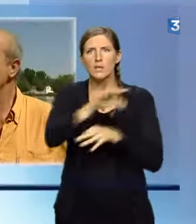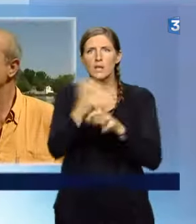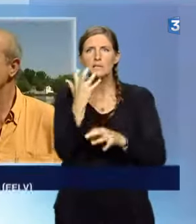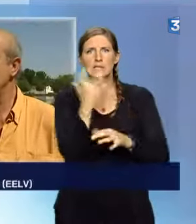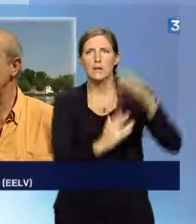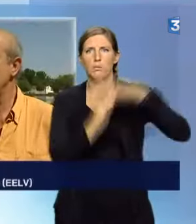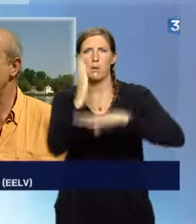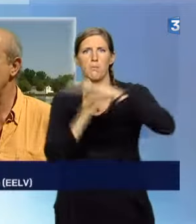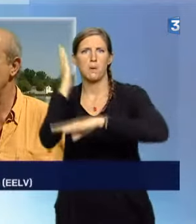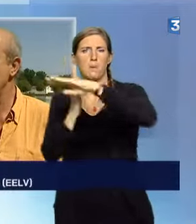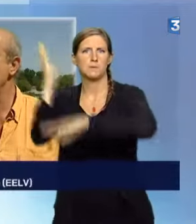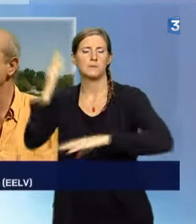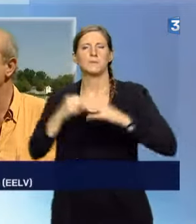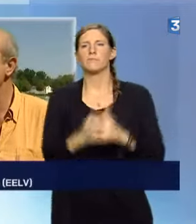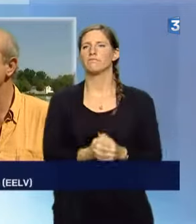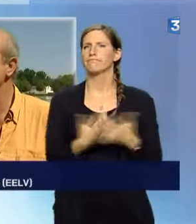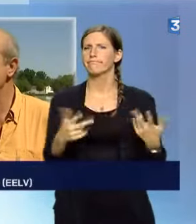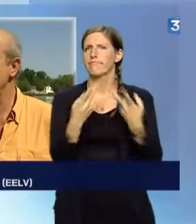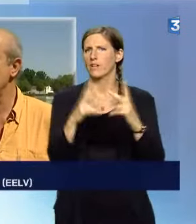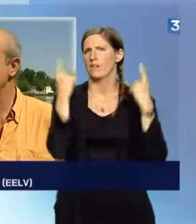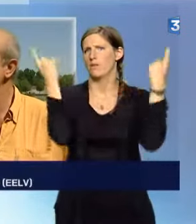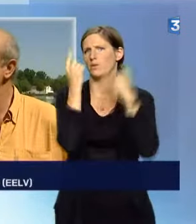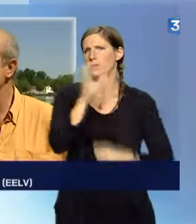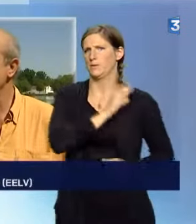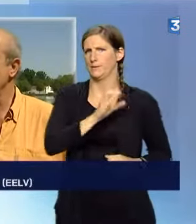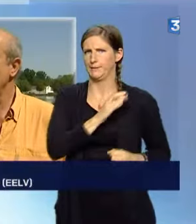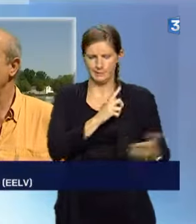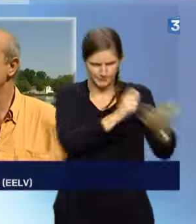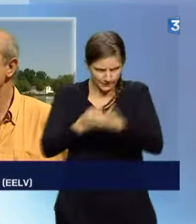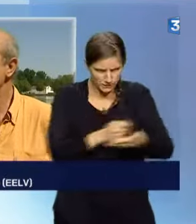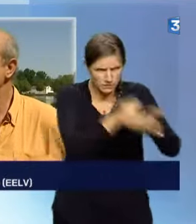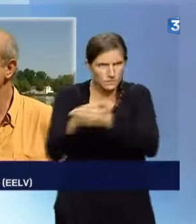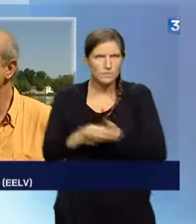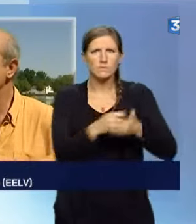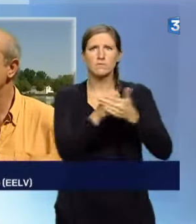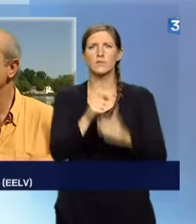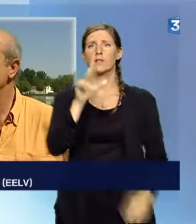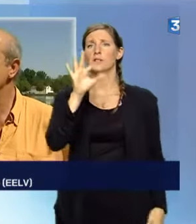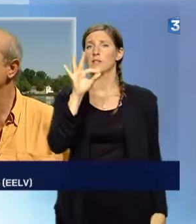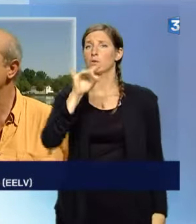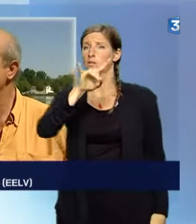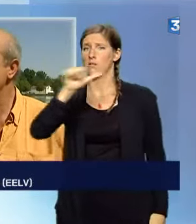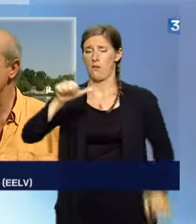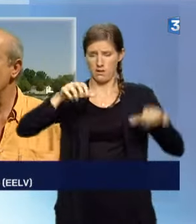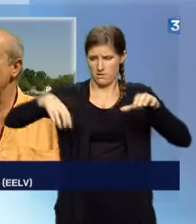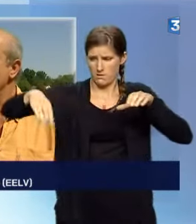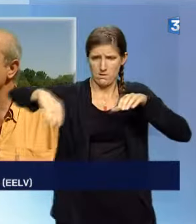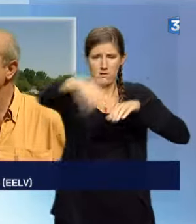on a aussi essayé de mettre en place une politique d'acquisition. On a acheté 50 hectares autour de nos captages et on a